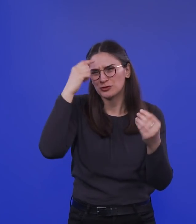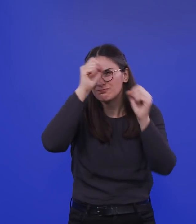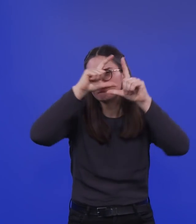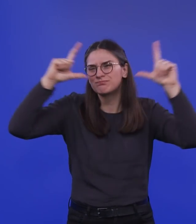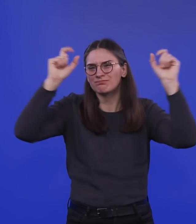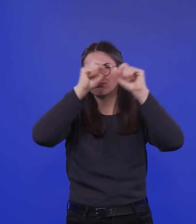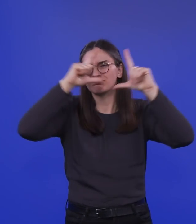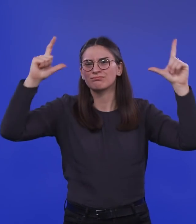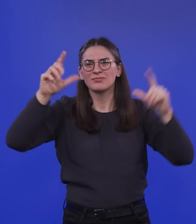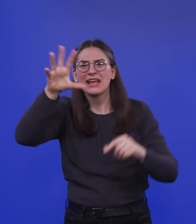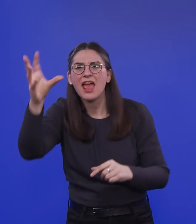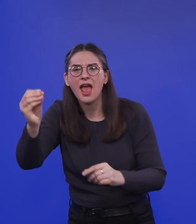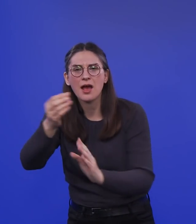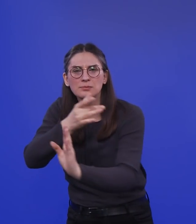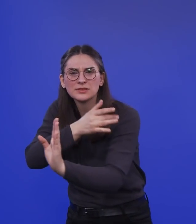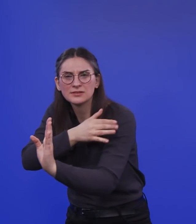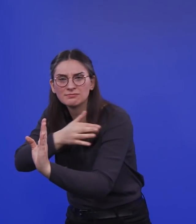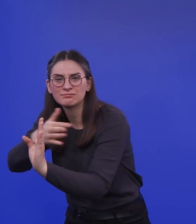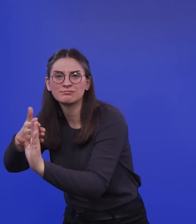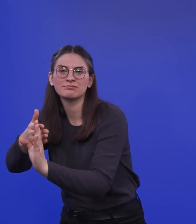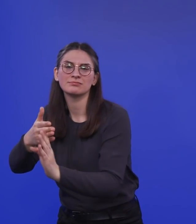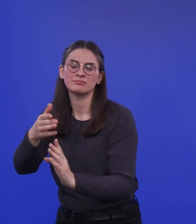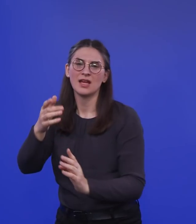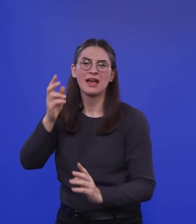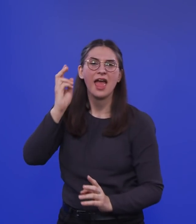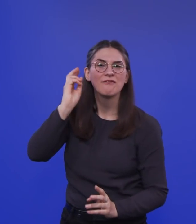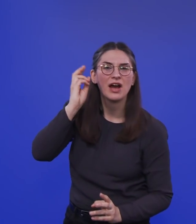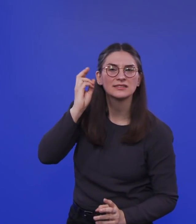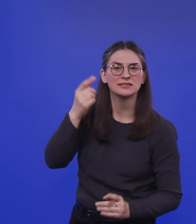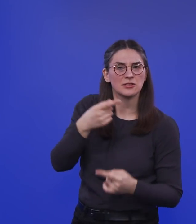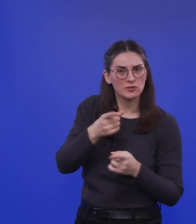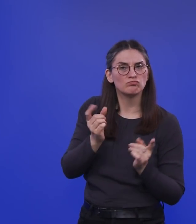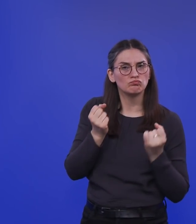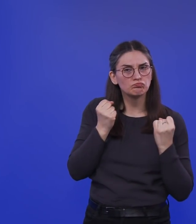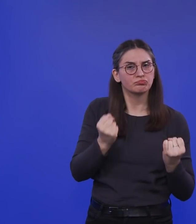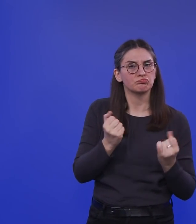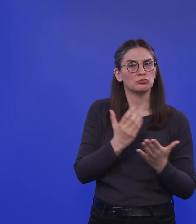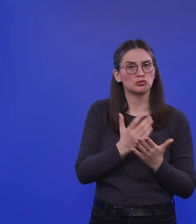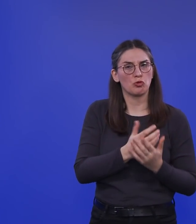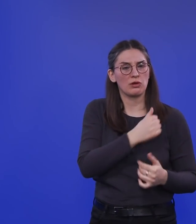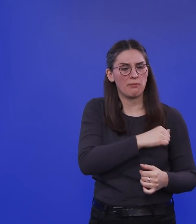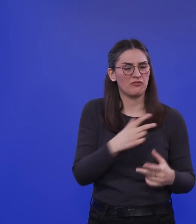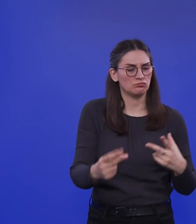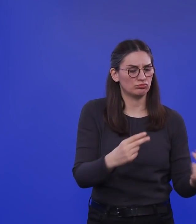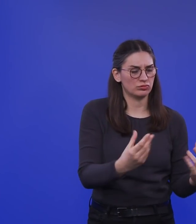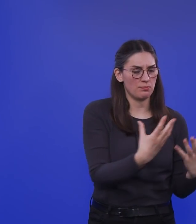zum Herbst hin, wo dann Erwachsene in großen Teilen geimpft sind und die Kinder noch nicht geimpft sind,